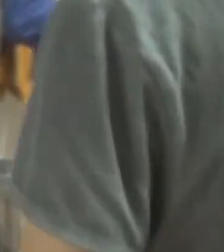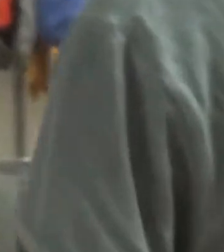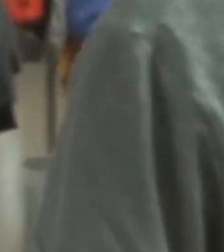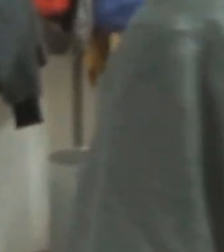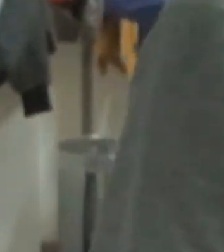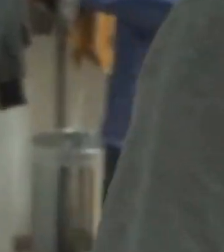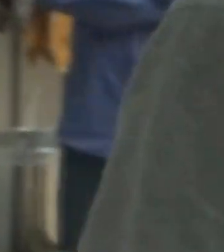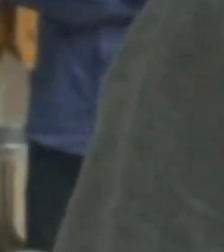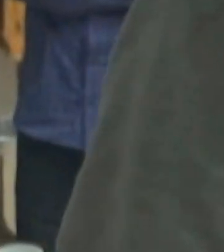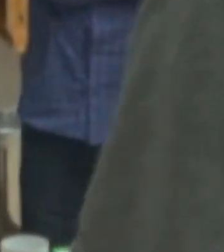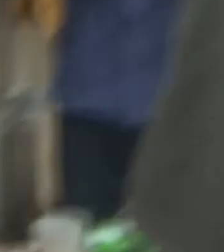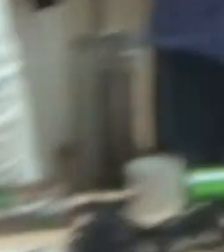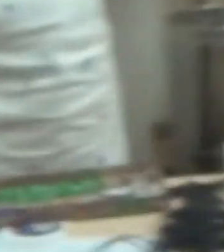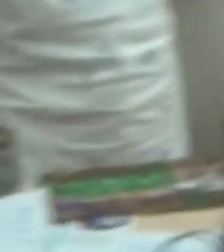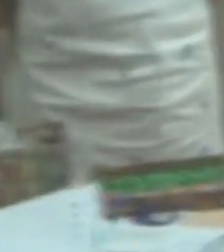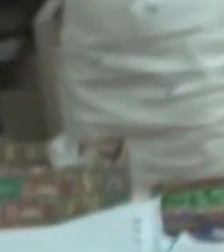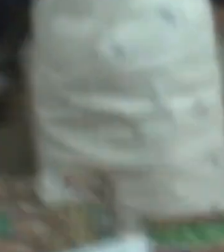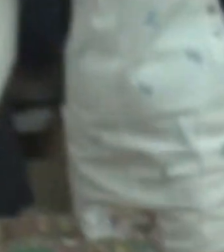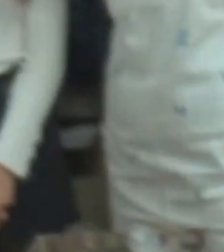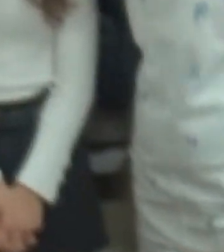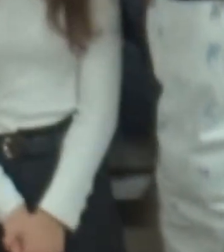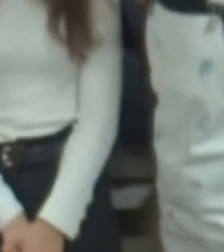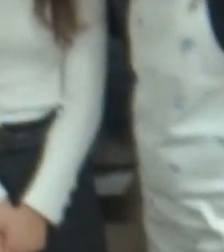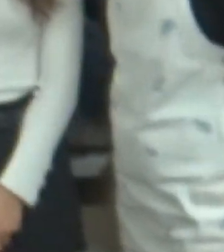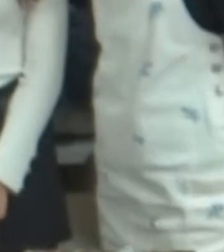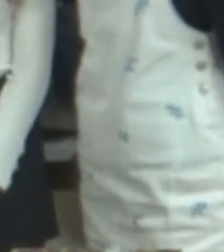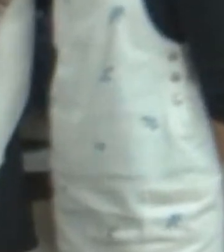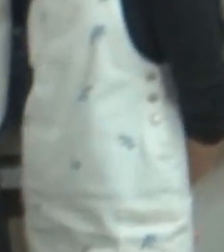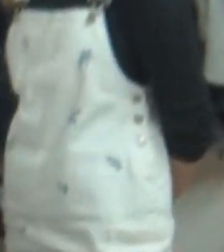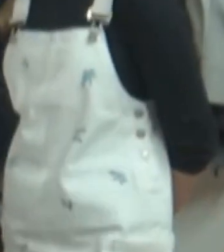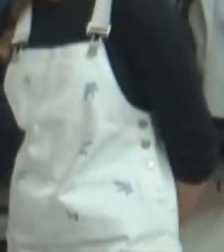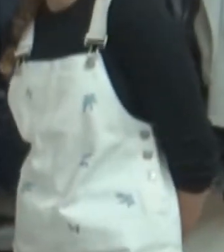A v jakém smyslu? Jestli to můžete nějak konkretizovat?